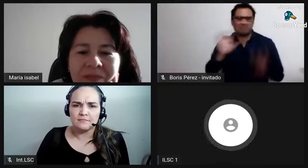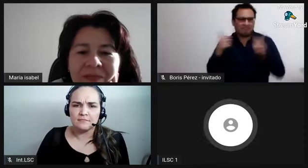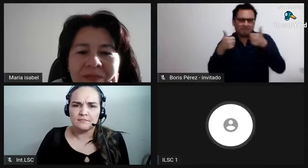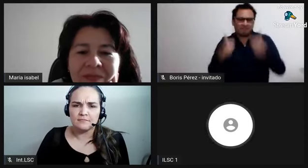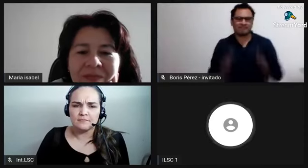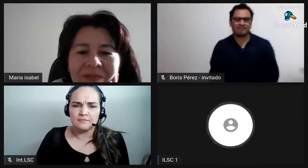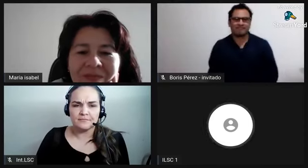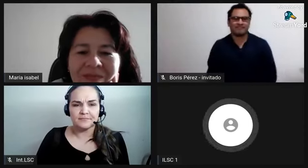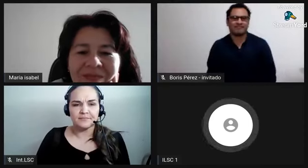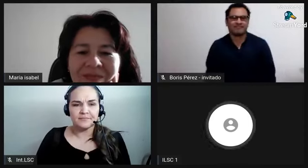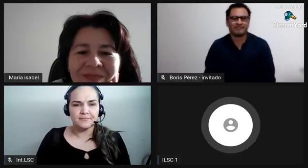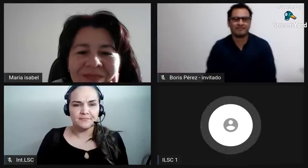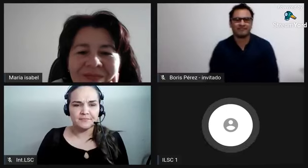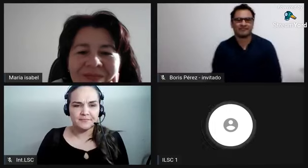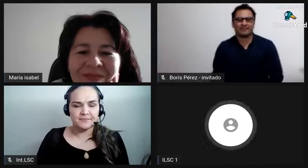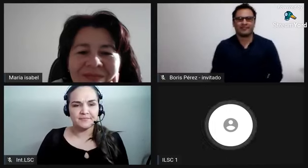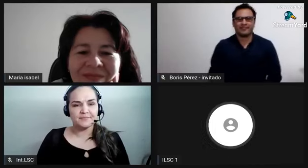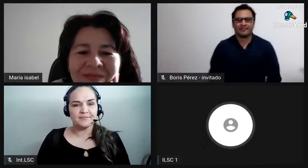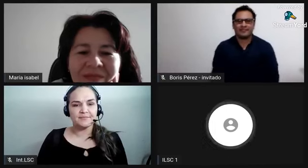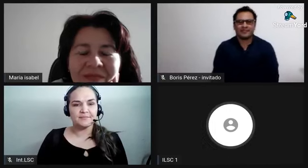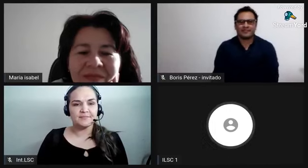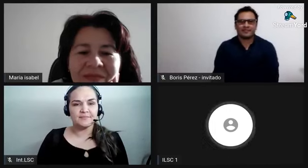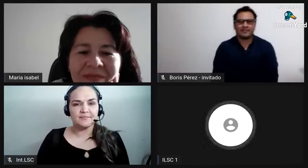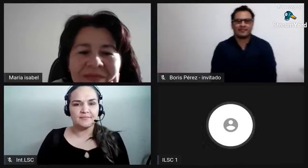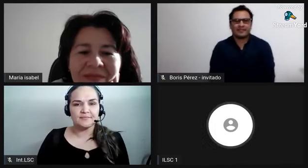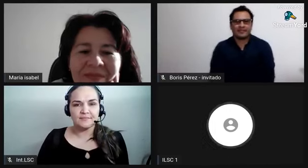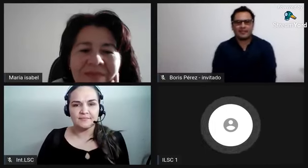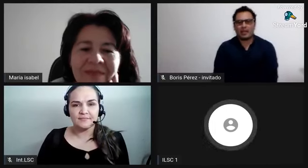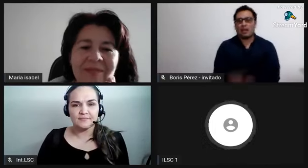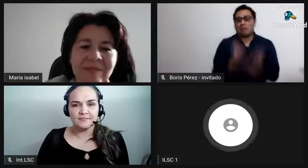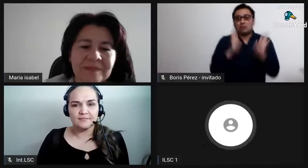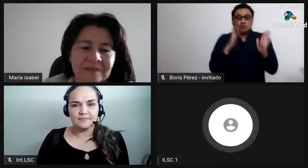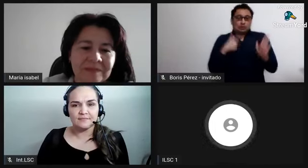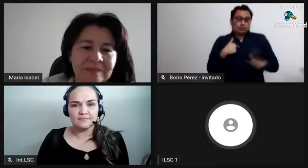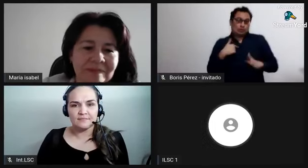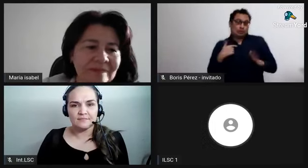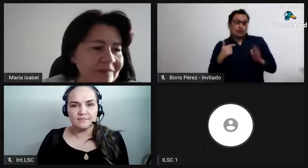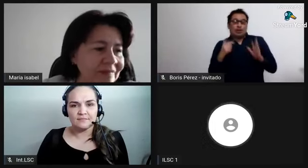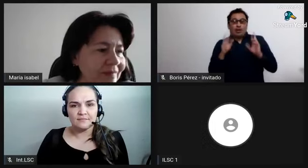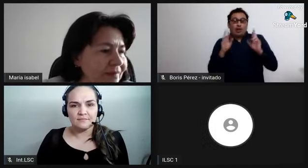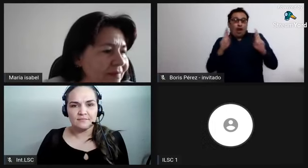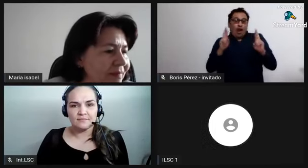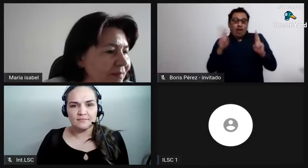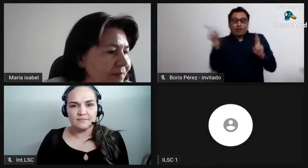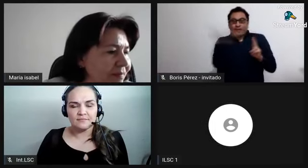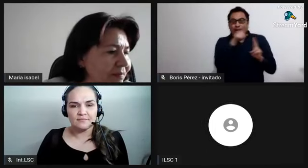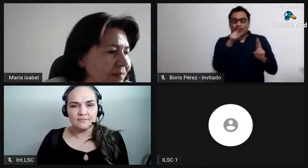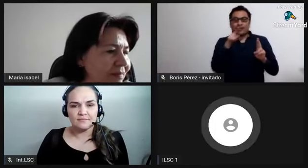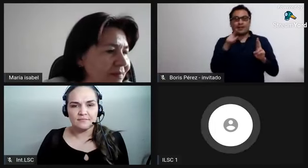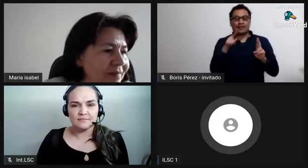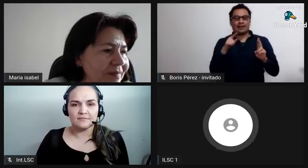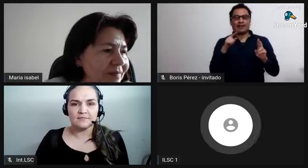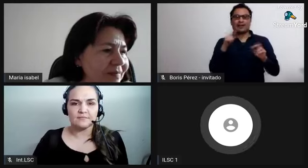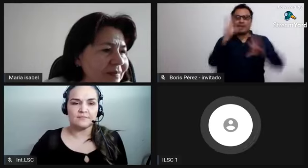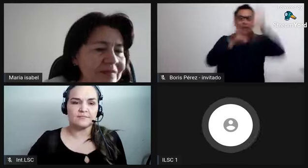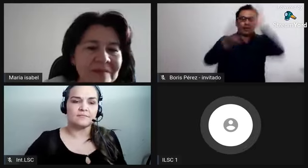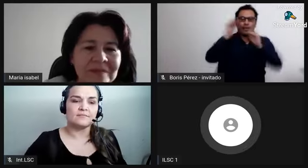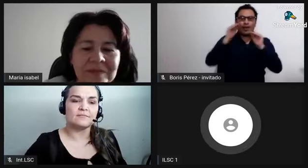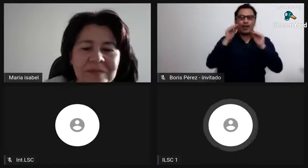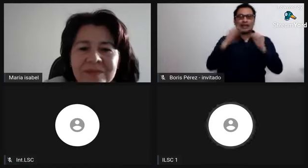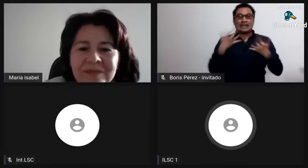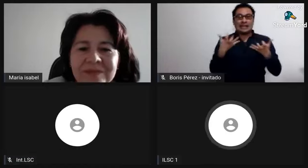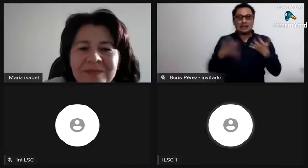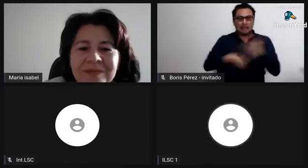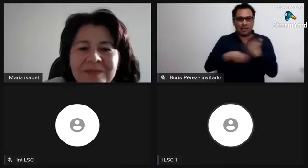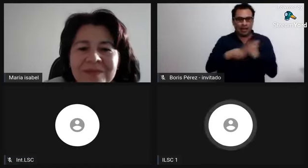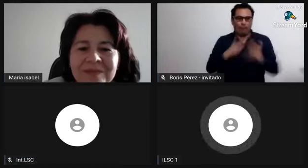la pudimos contestar. Era la misma pregunta que nos había hecho Kevin, pero ya la pudimos contestar antes. Pues yo la verdad